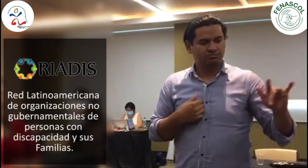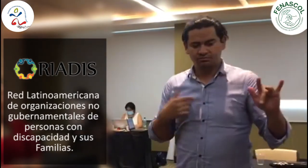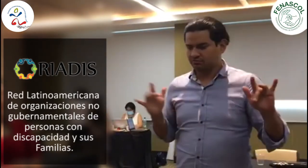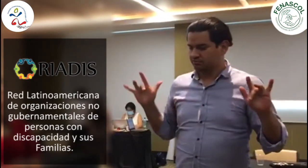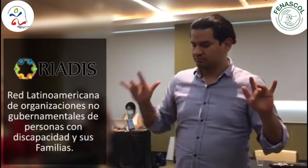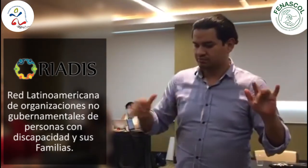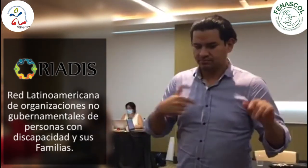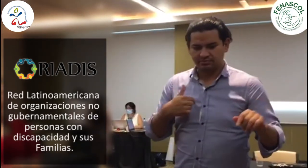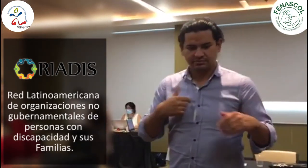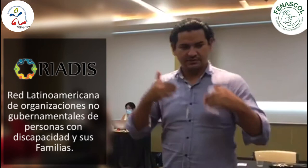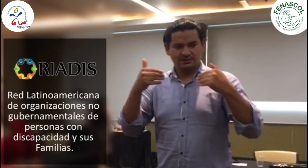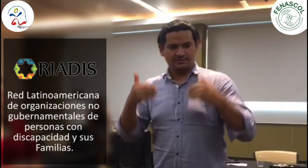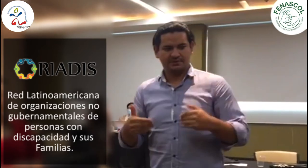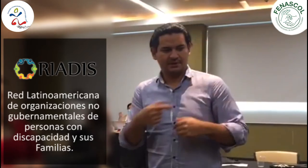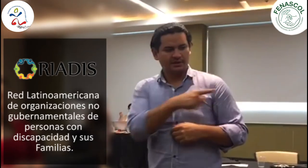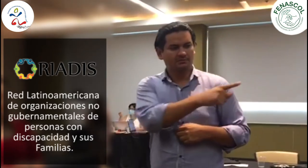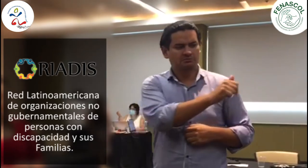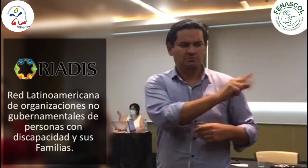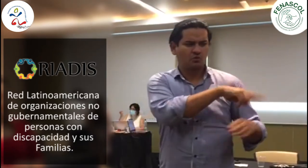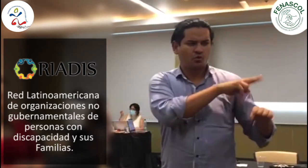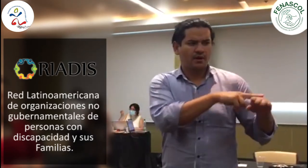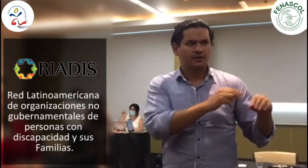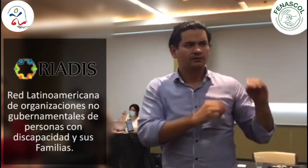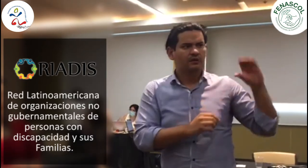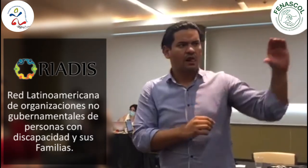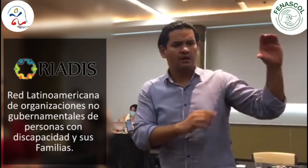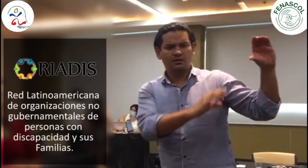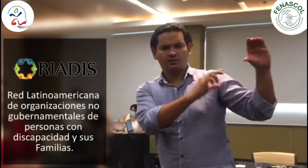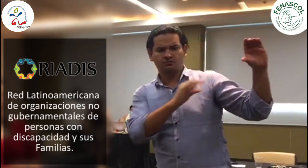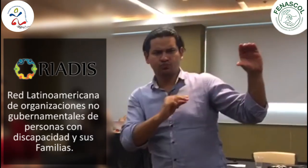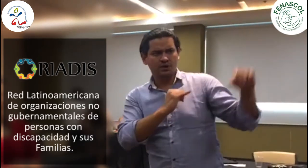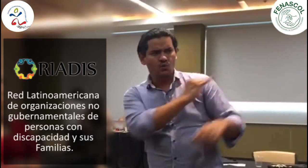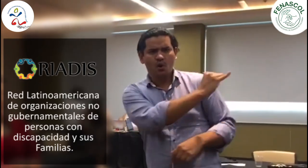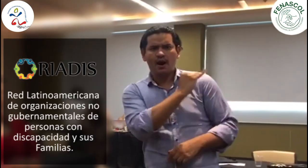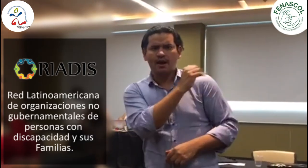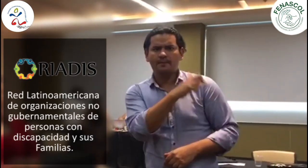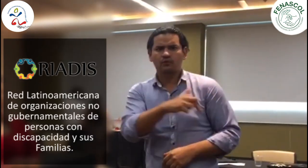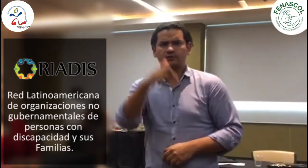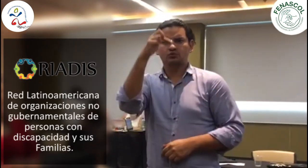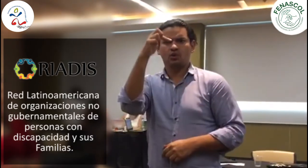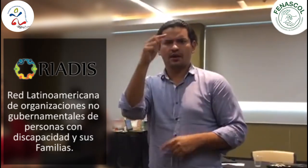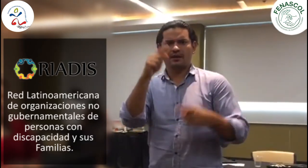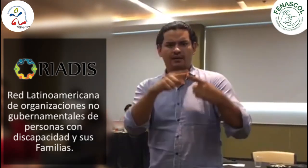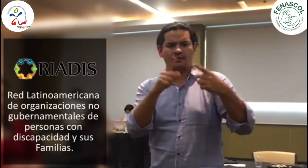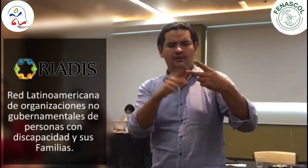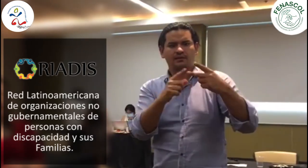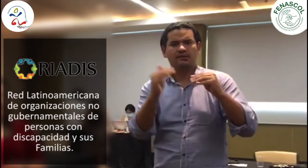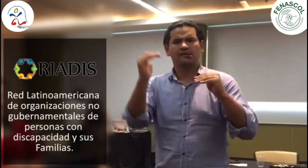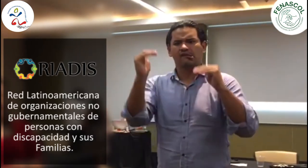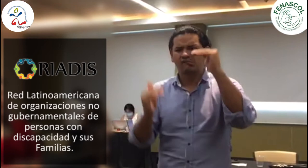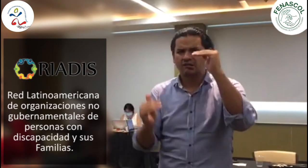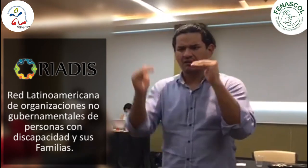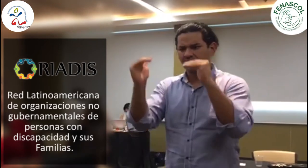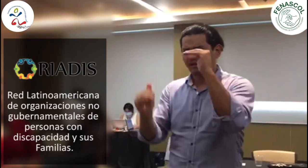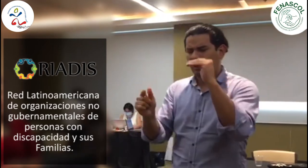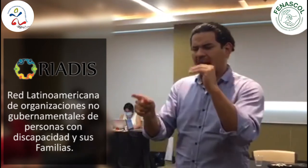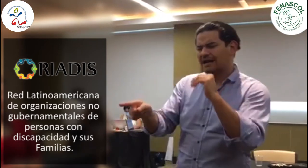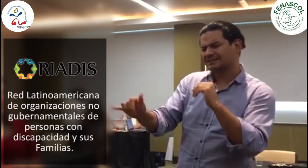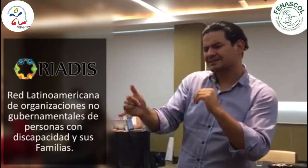personas con discapacidad a un salario justo y en iguales condiciones de acuerdo a nuestra formación? ¿Hay igualdad en la participación de exceso de las personas